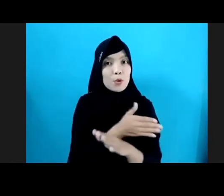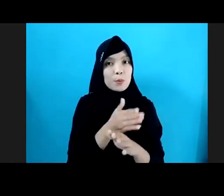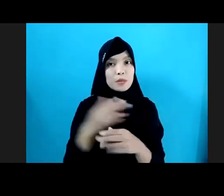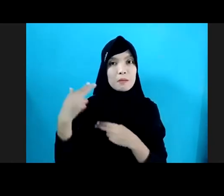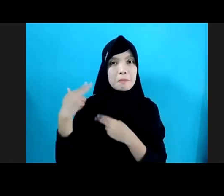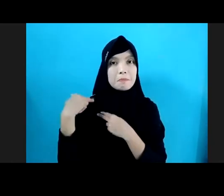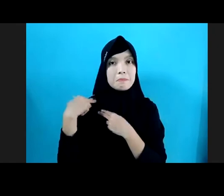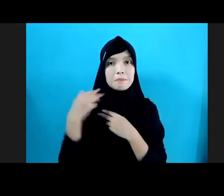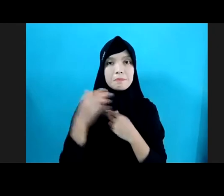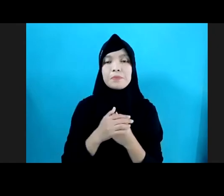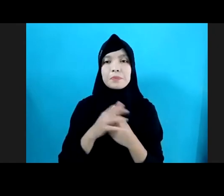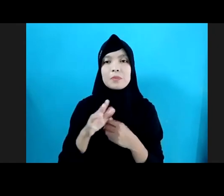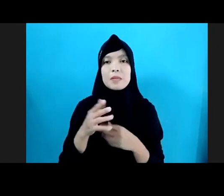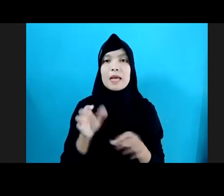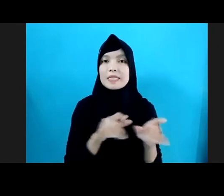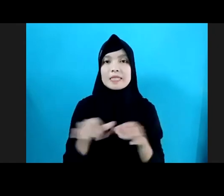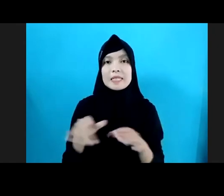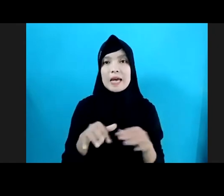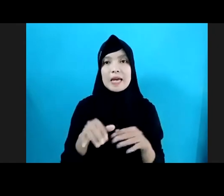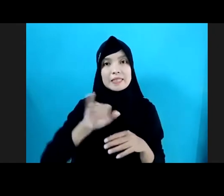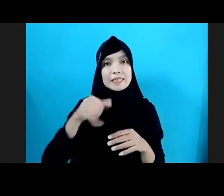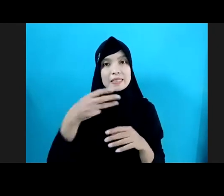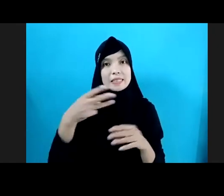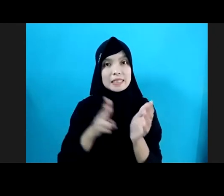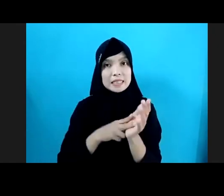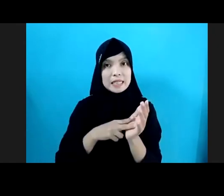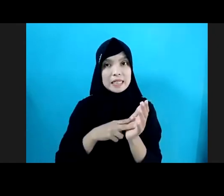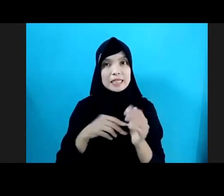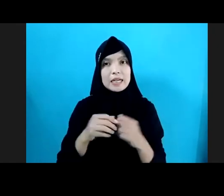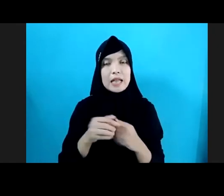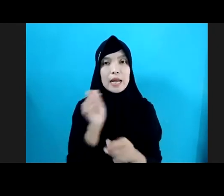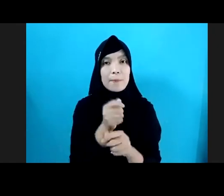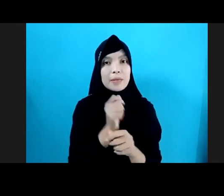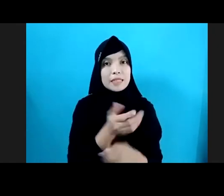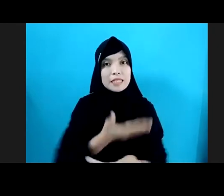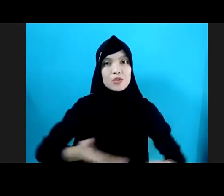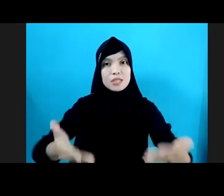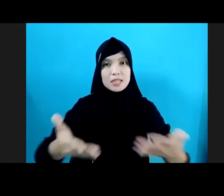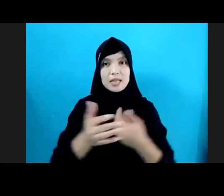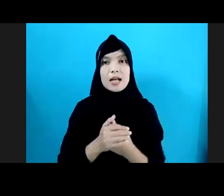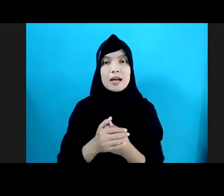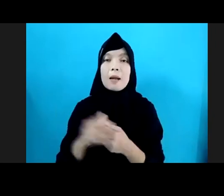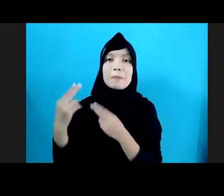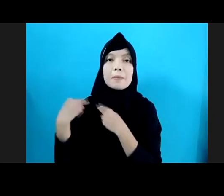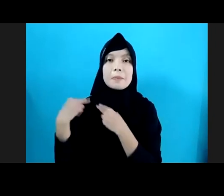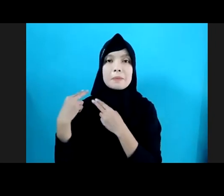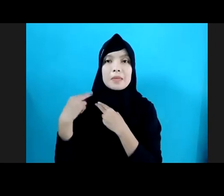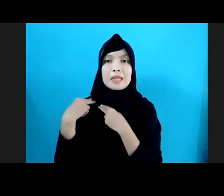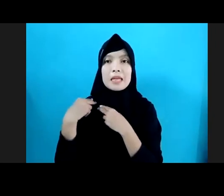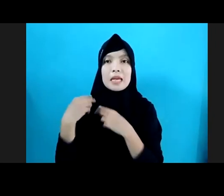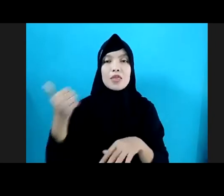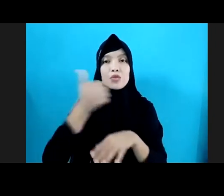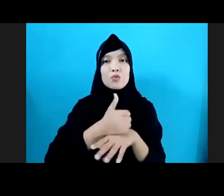Sekretaris Direktorat Jenderal Rehabilitasi Sosial Dan Juga Pernah Menjabat Sebagai Ketua Sekolah Tinggi